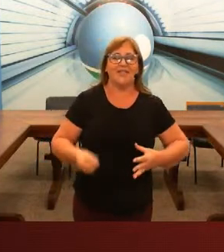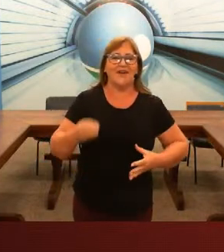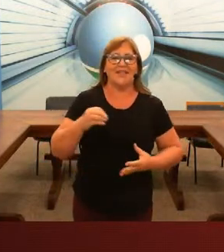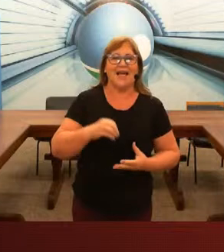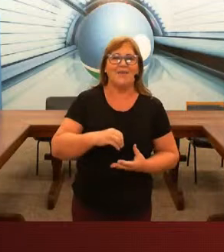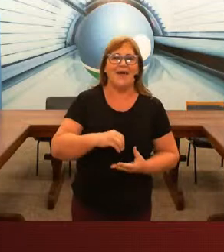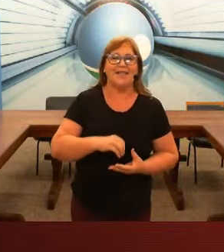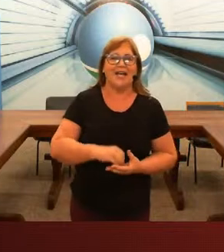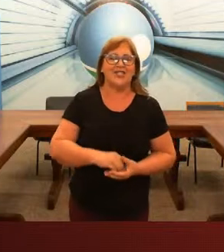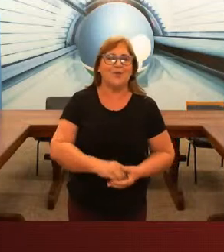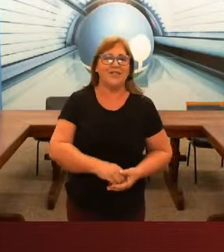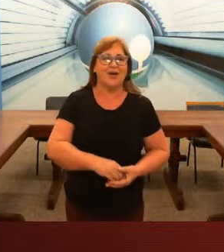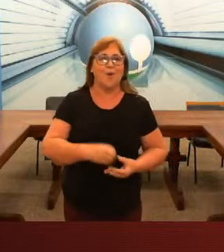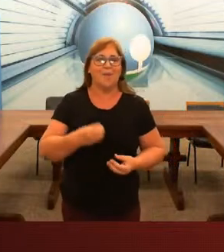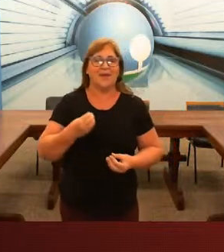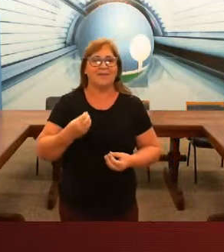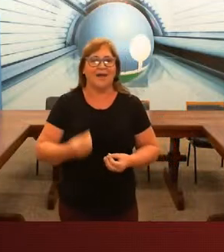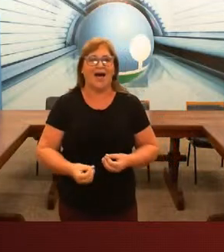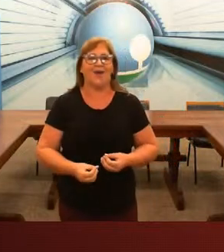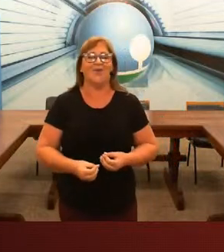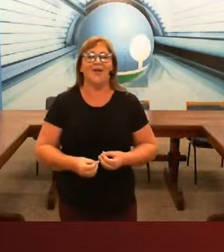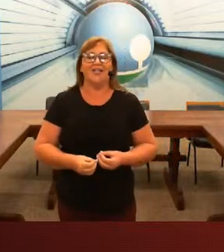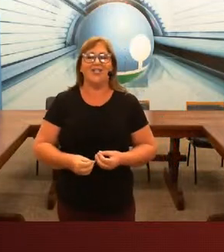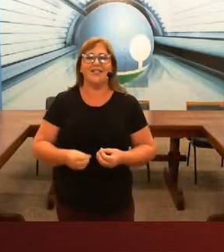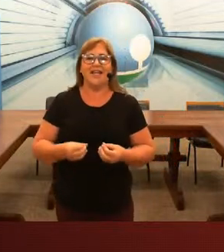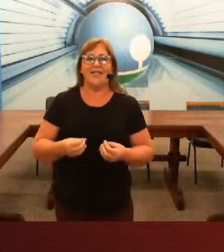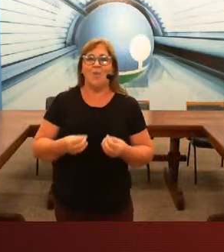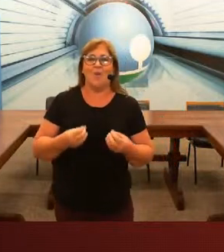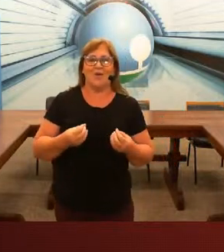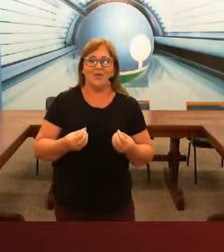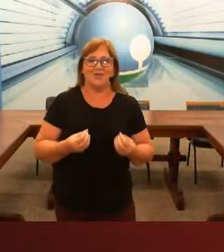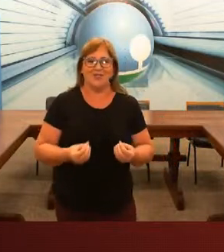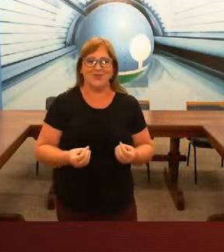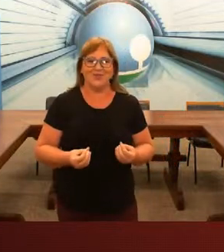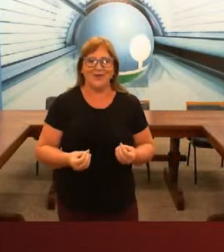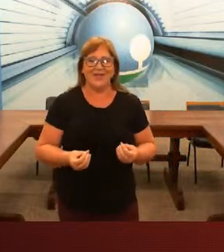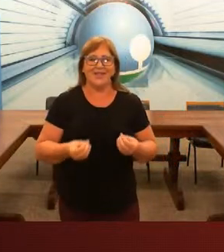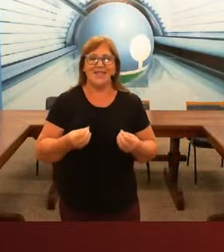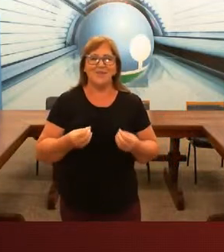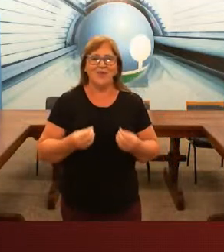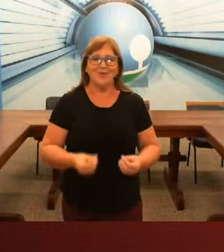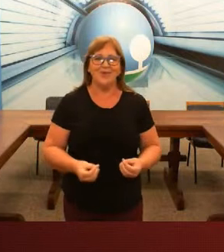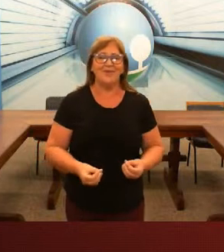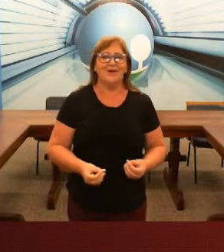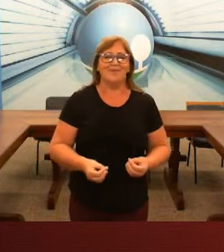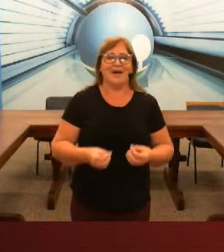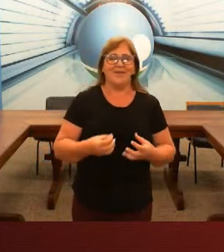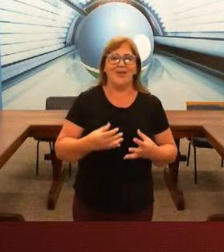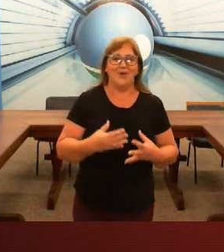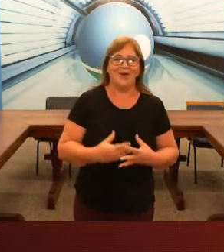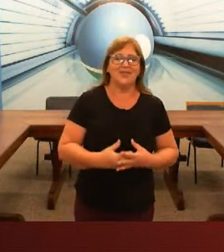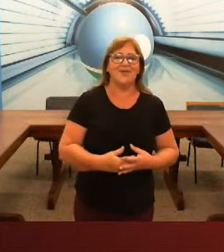você vai ter a liberdade de poder cumprimentá-lo, de entender um pouquinho disso. Desse mundo maravilhoso,